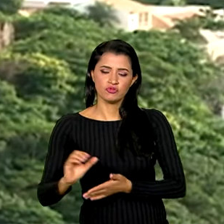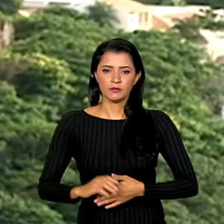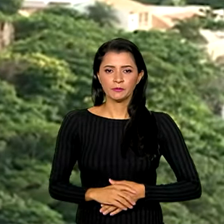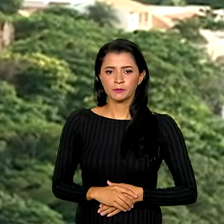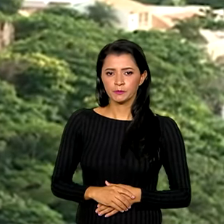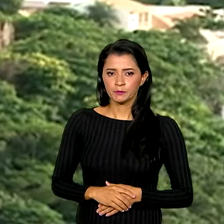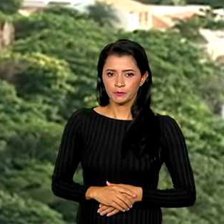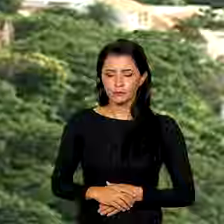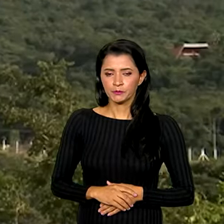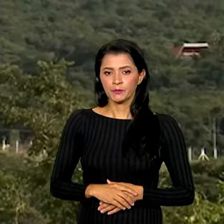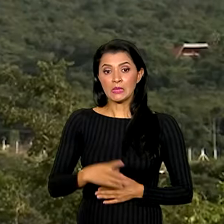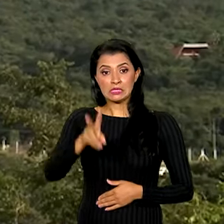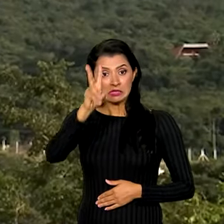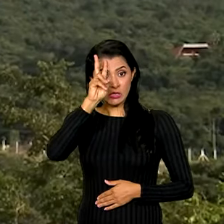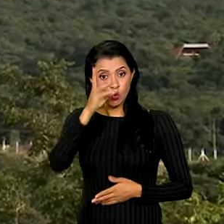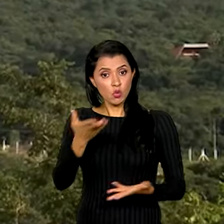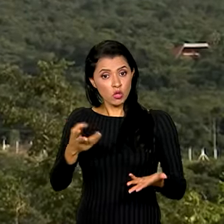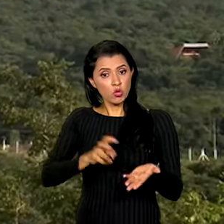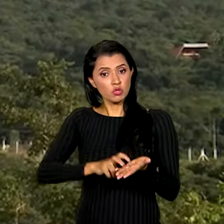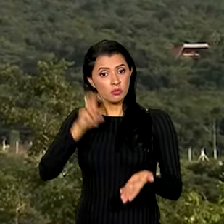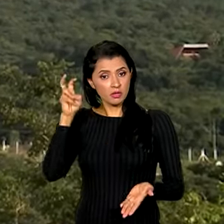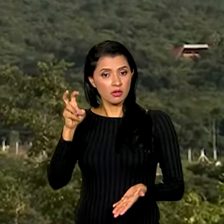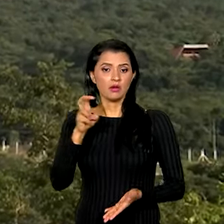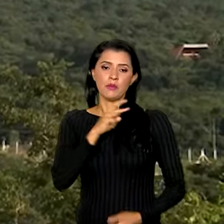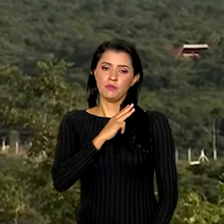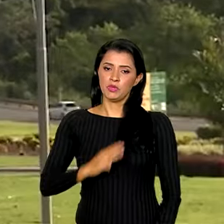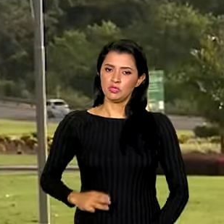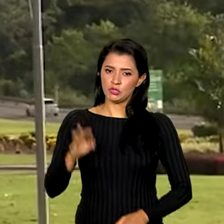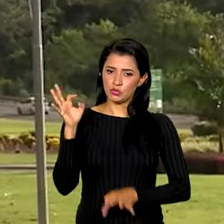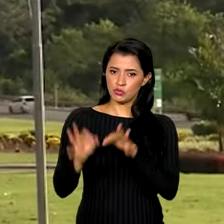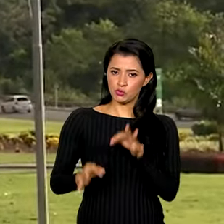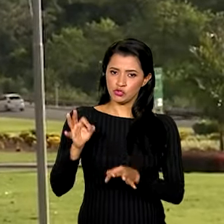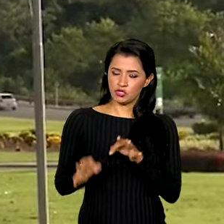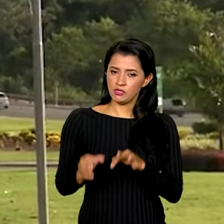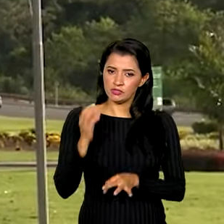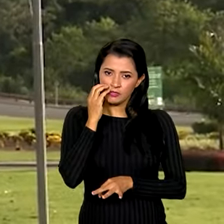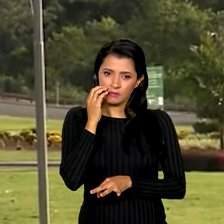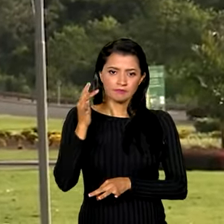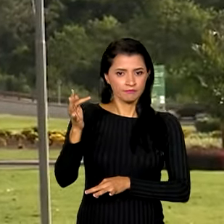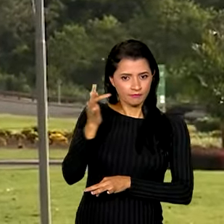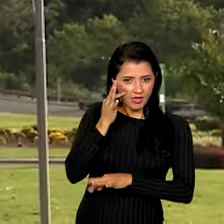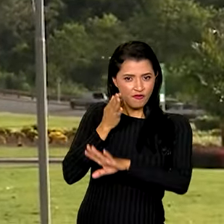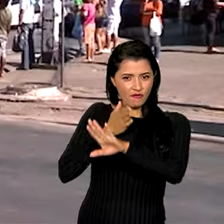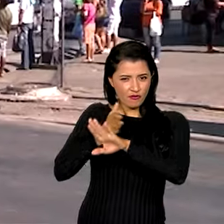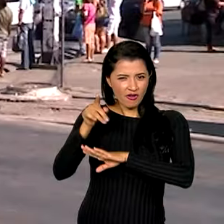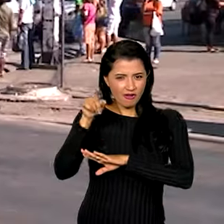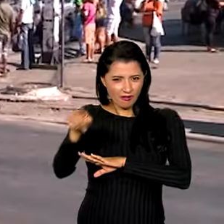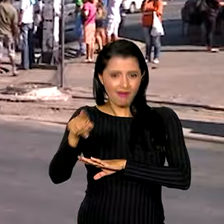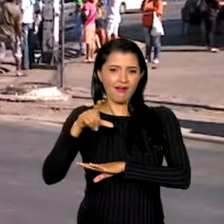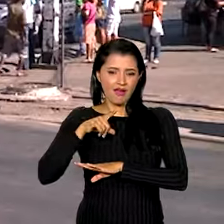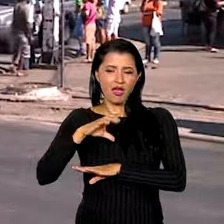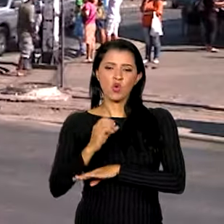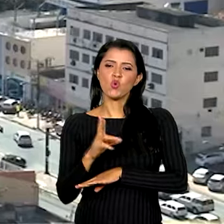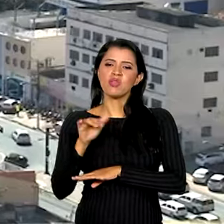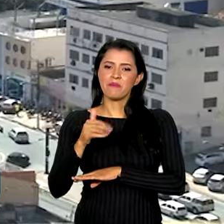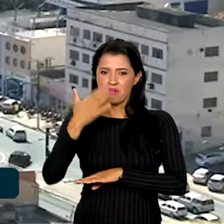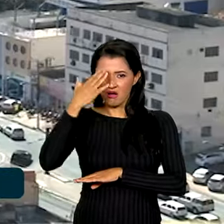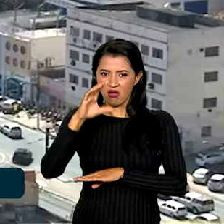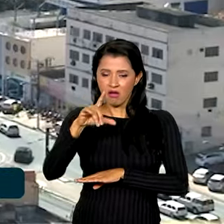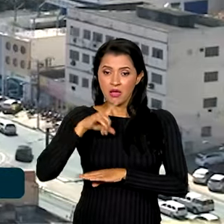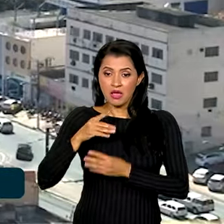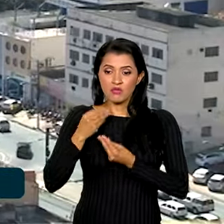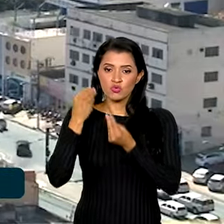Na manhã desta segunda-feira, o ministro da Justiça, Flávio Dino, esteve em Cuiabá, capital do Mato Grosso, para fazer a doação de